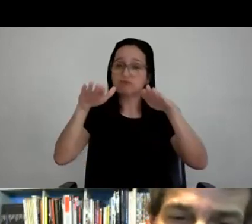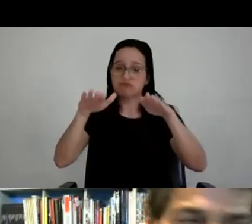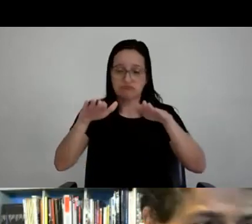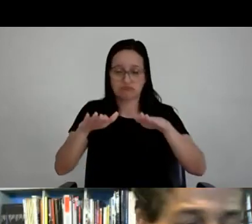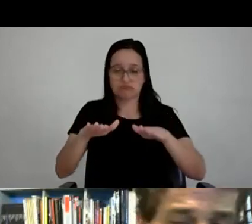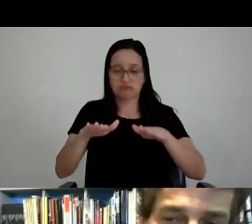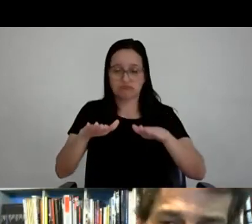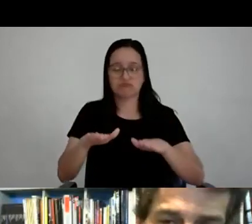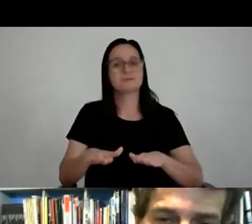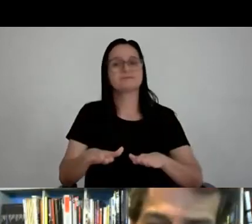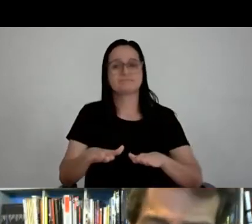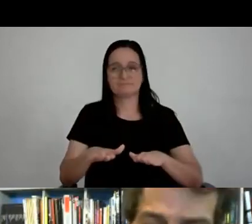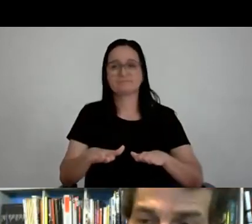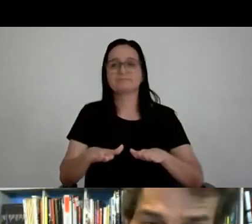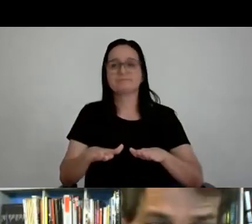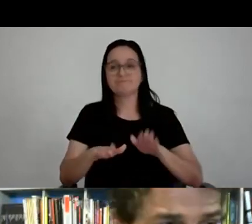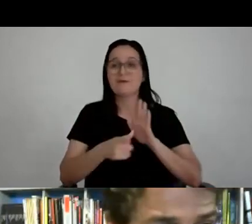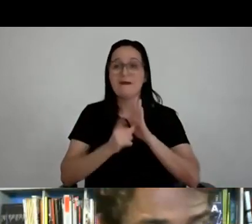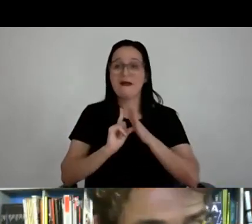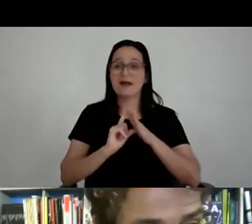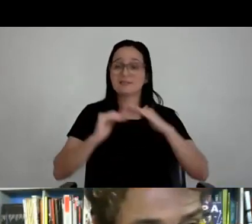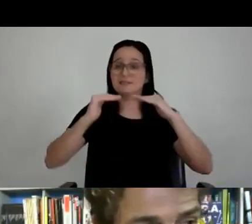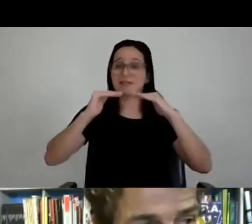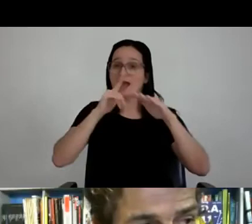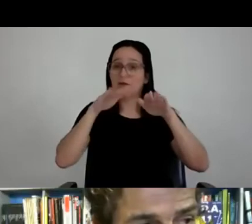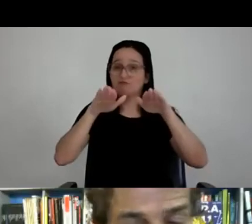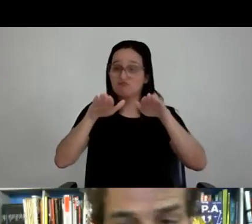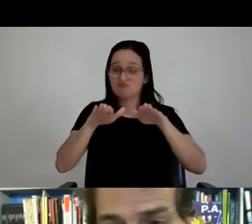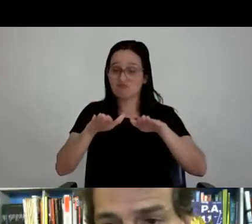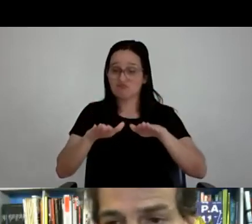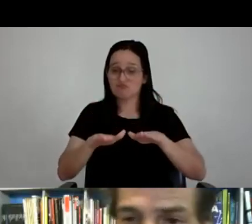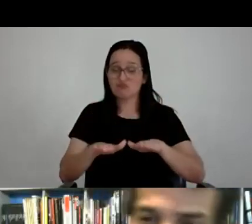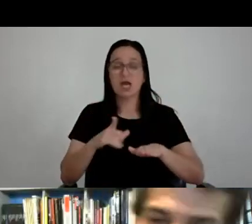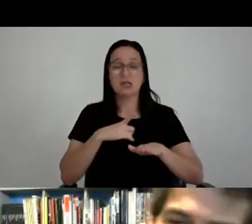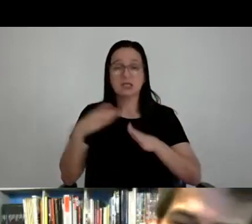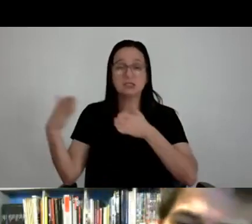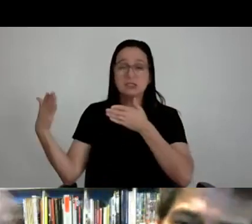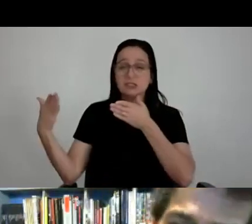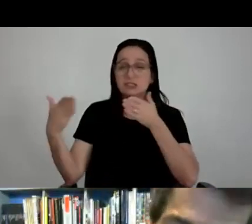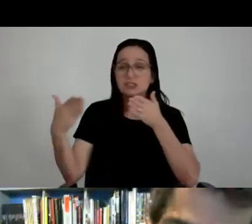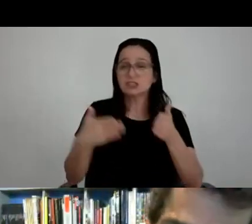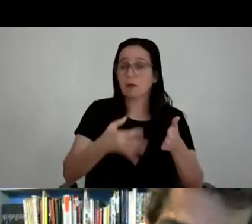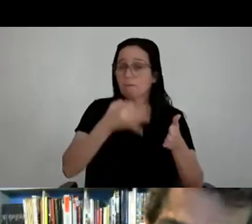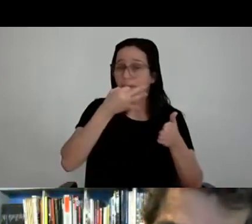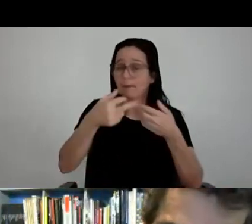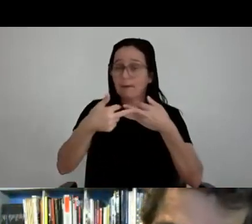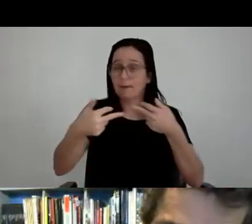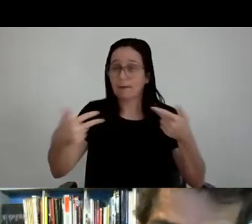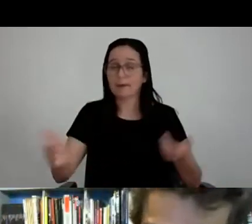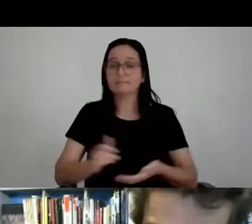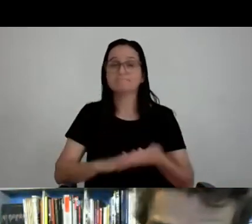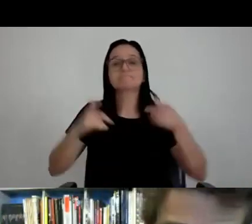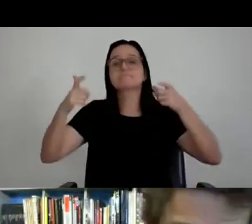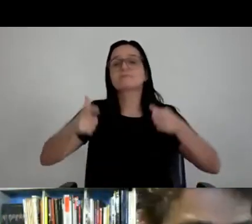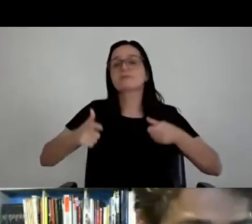estipulado, quando chegaram, e esse local ficava a meia hora de barco de Manaus,